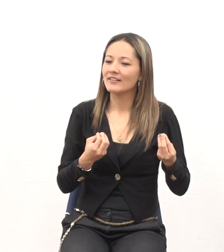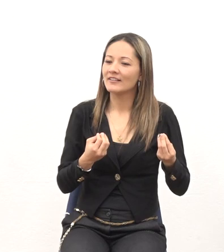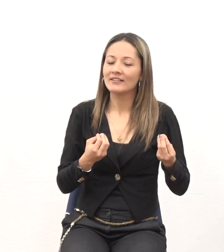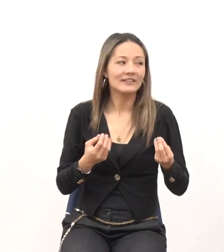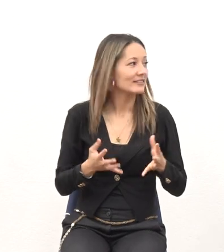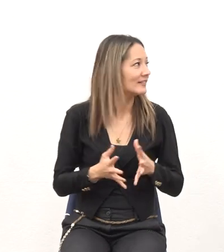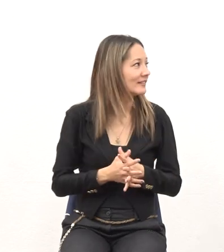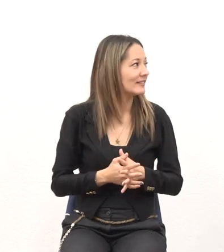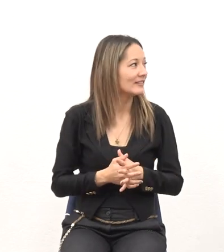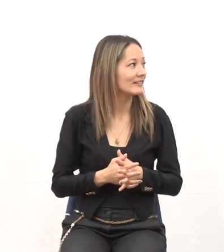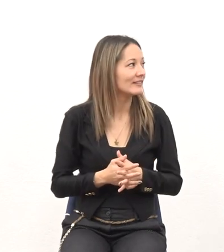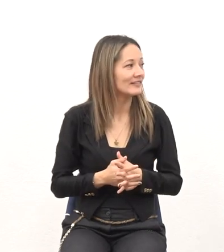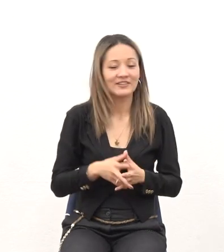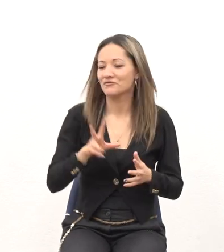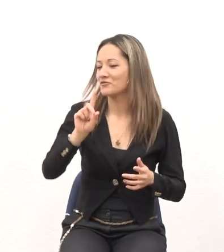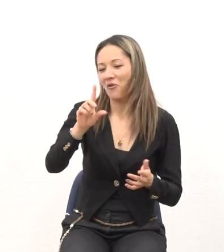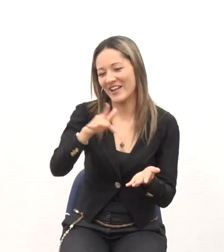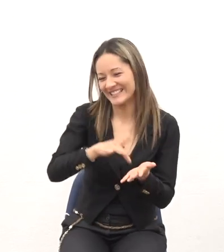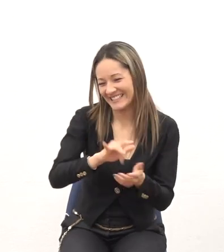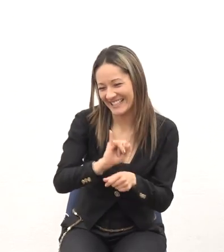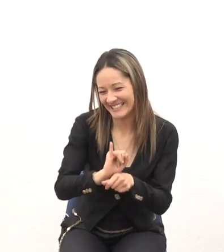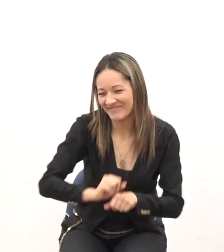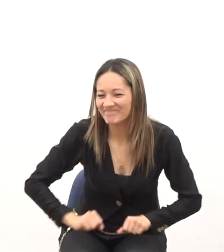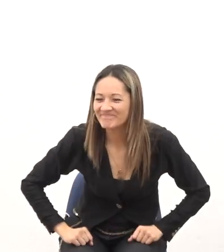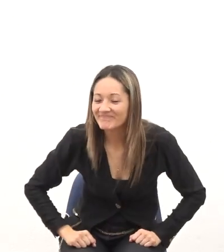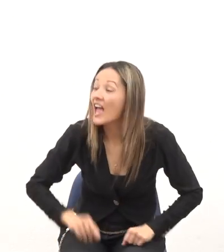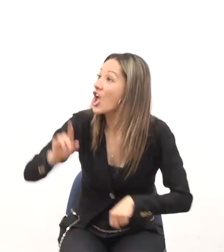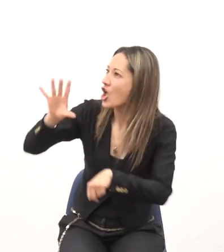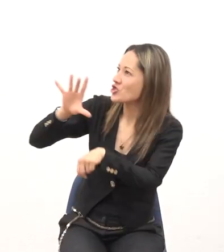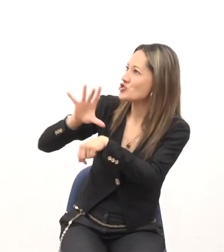Yo no vine Acá a la iglesia Yo le dije Doctor Usted es un duro